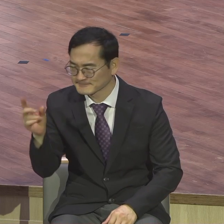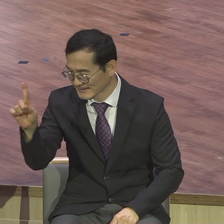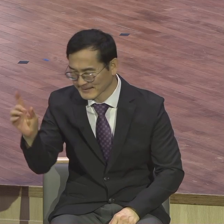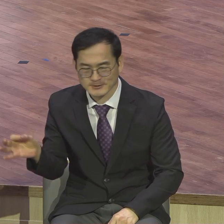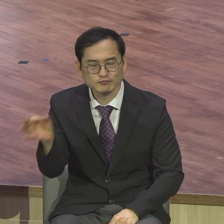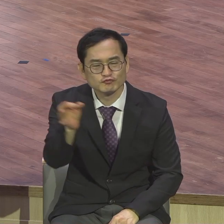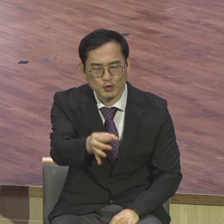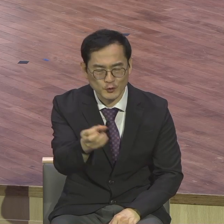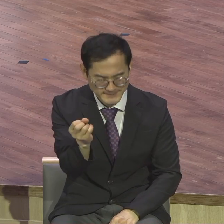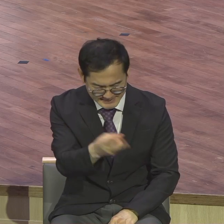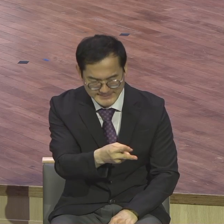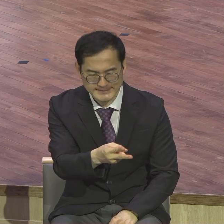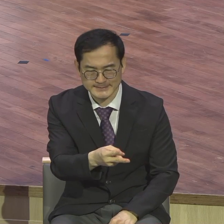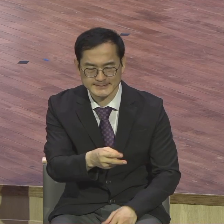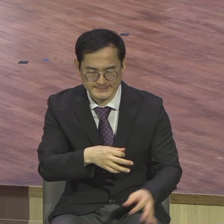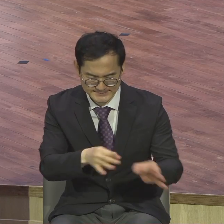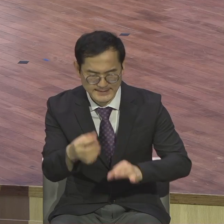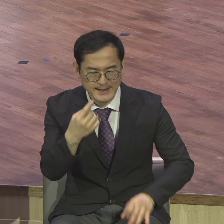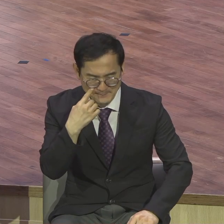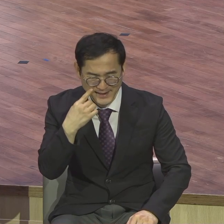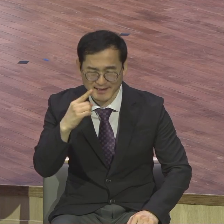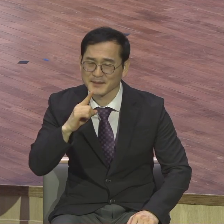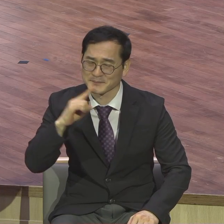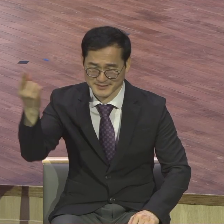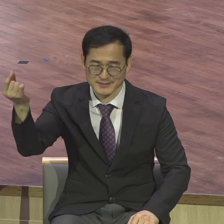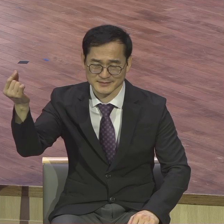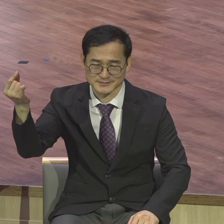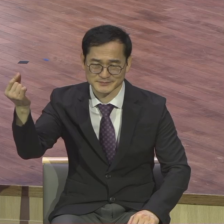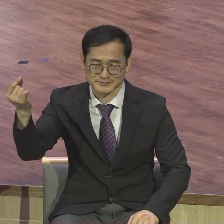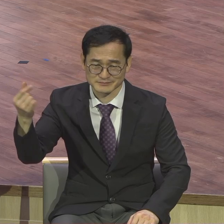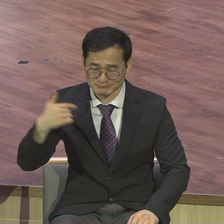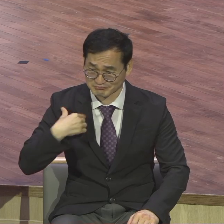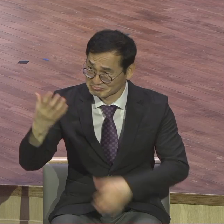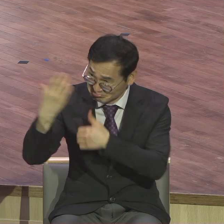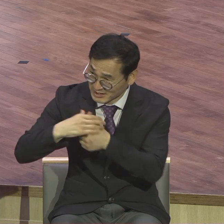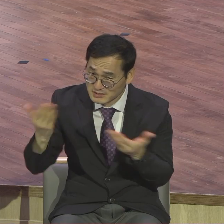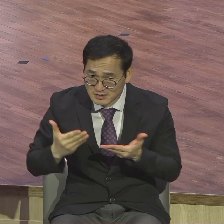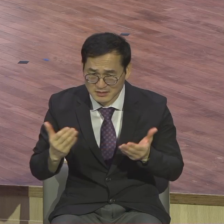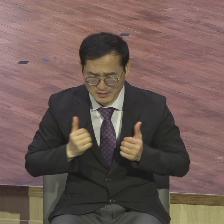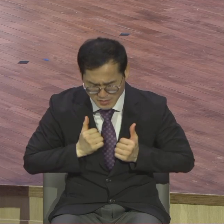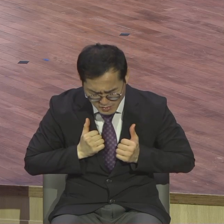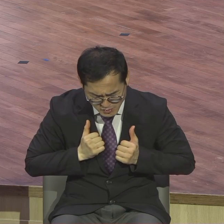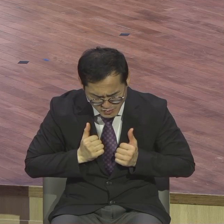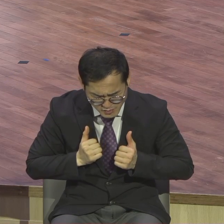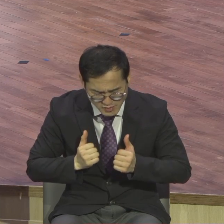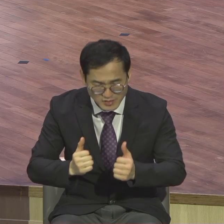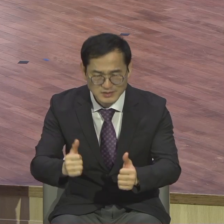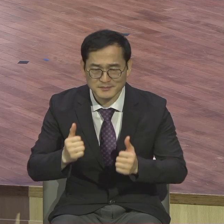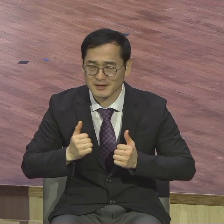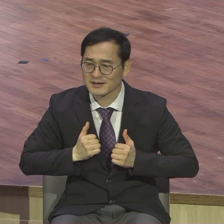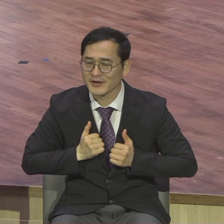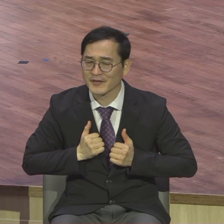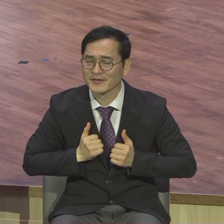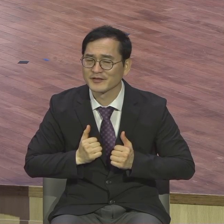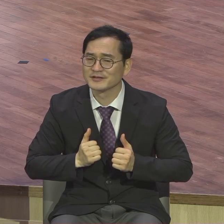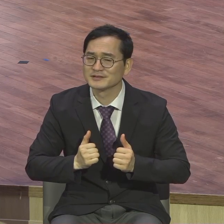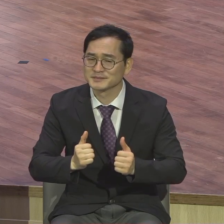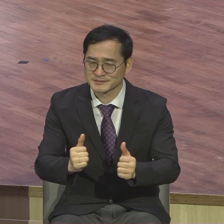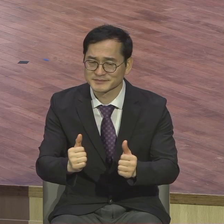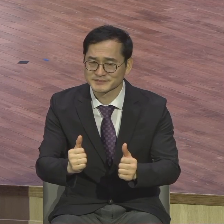최선을 다했는데 별 결과가 안 나와도 중심부진 하나님이 그럼